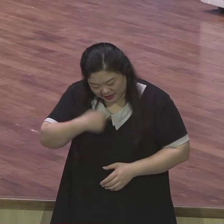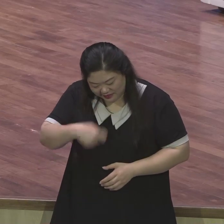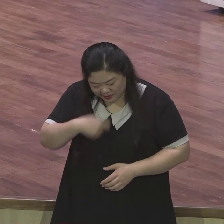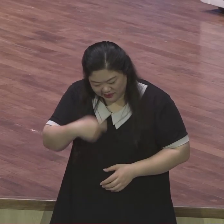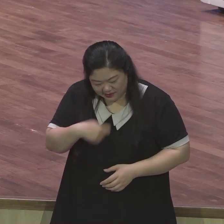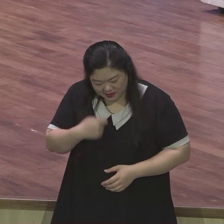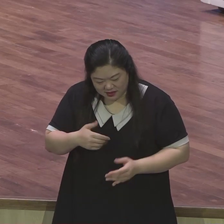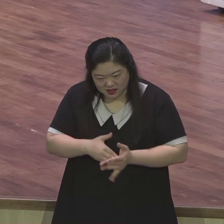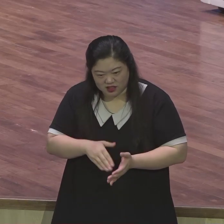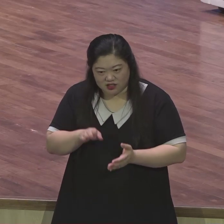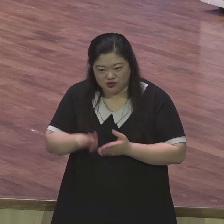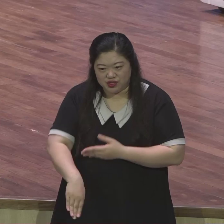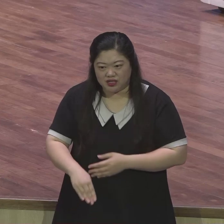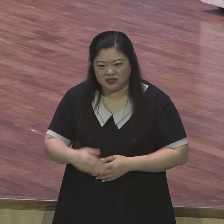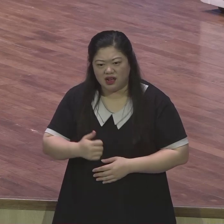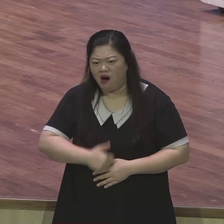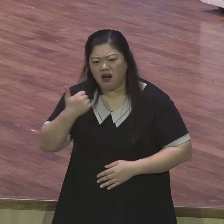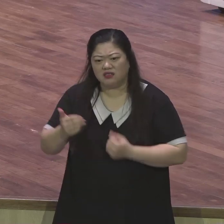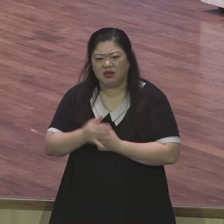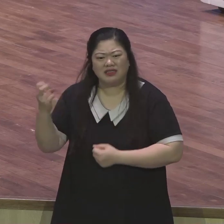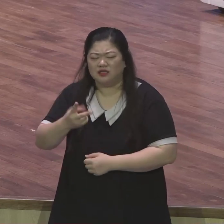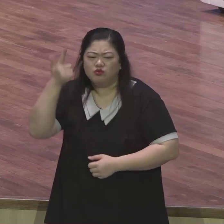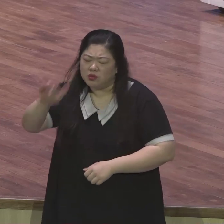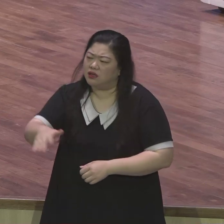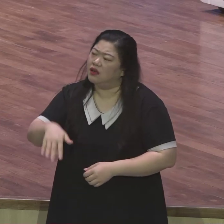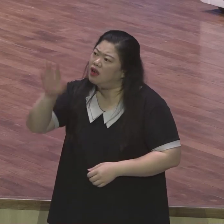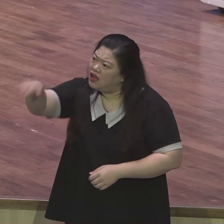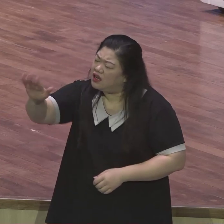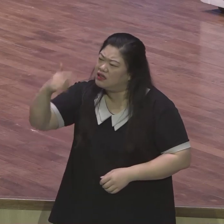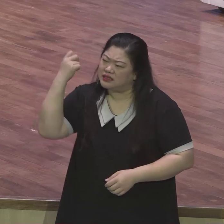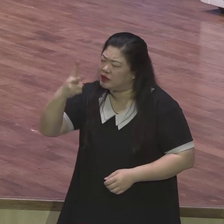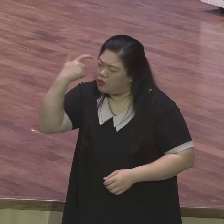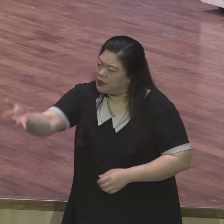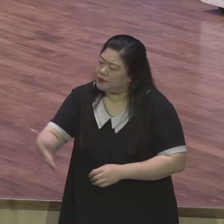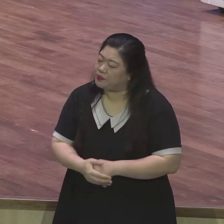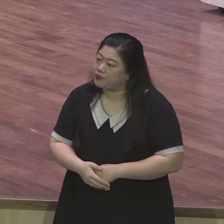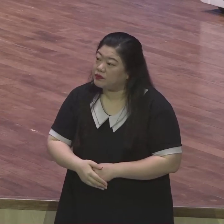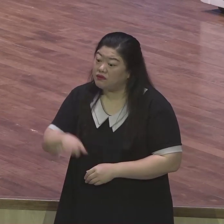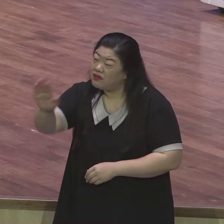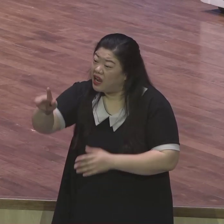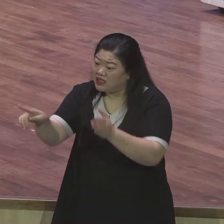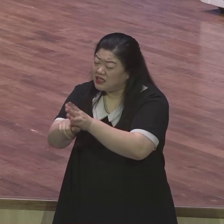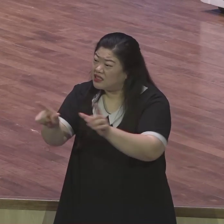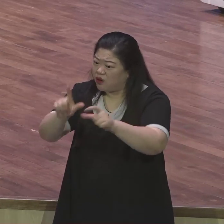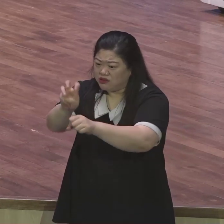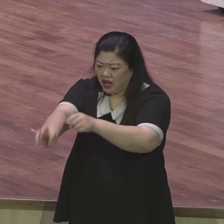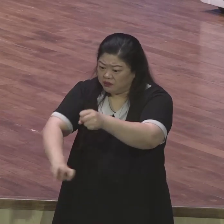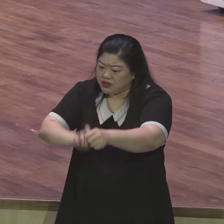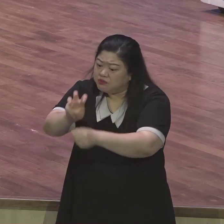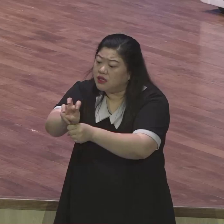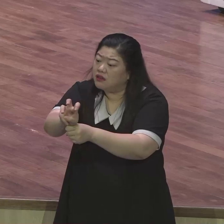제가 다시 물어봤어요 아니 어떻게 절에 가요 어떻게 아 도대체 지난 생활 어떻게끼리 30년 교회 다니다가 절에 갑니까?